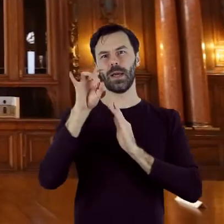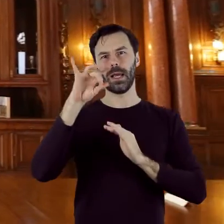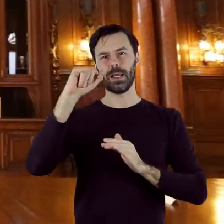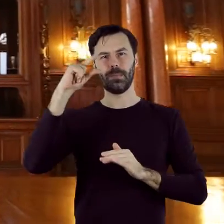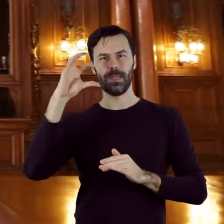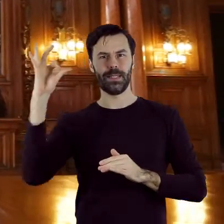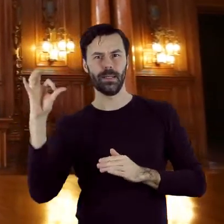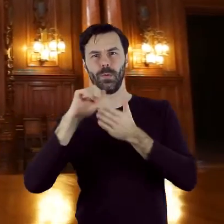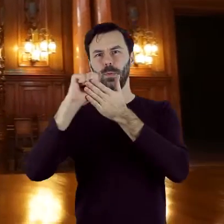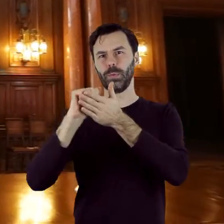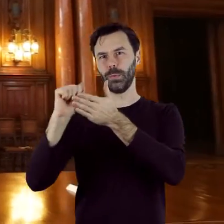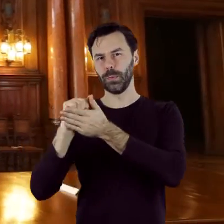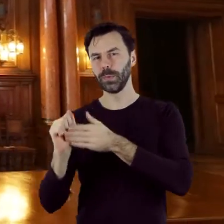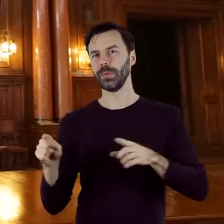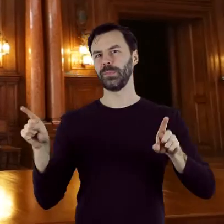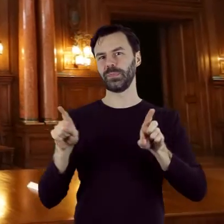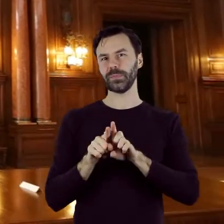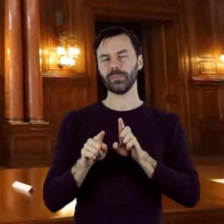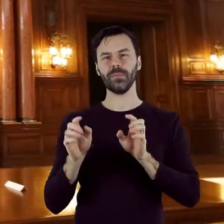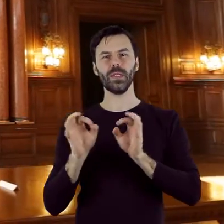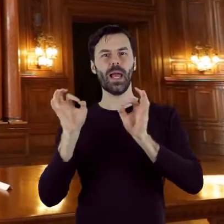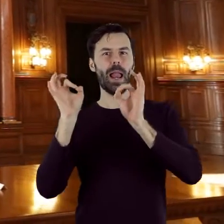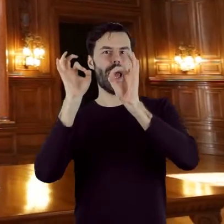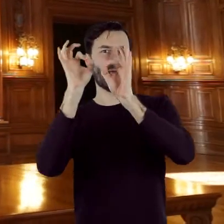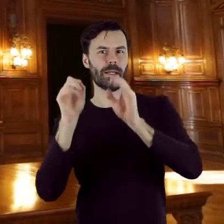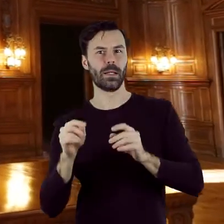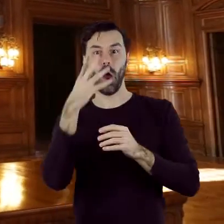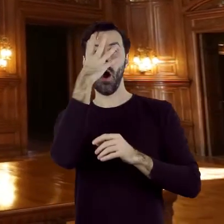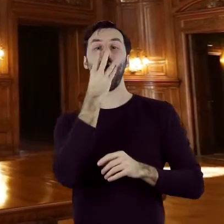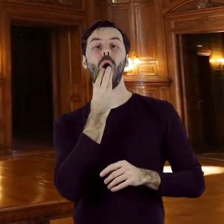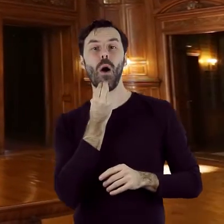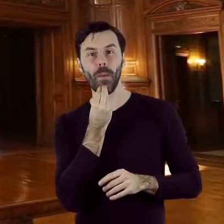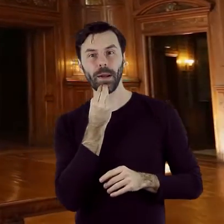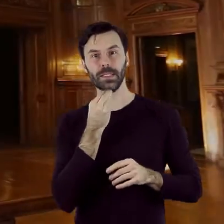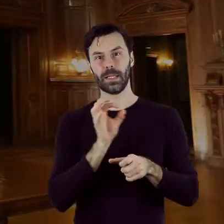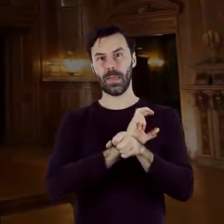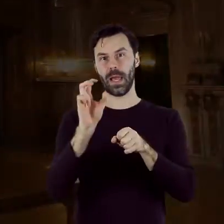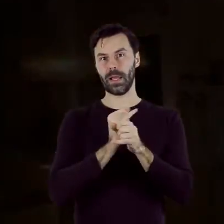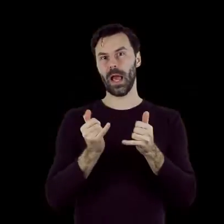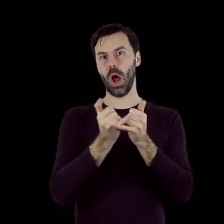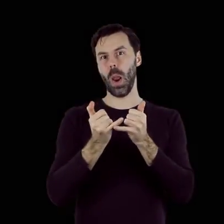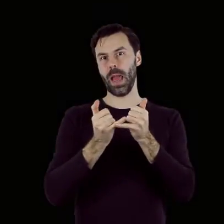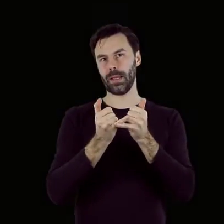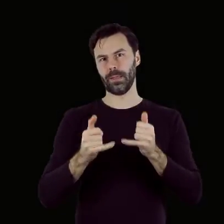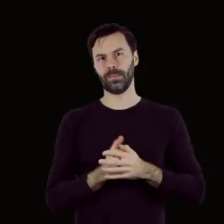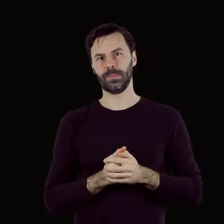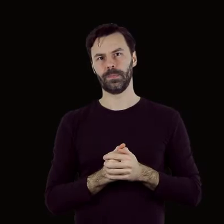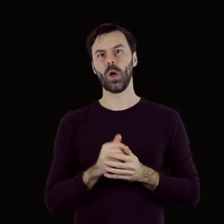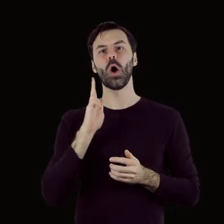gipsu, eleganckie sztukaterie oraz obrazy wykonane techniką olejną na płótnie. Zostały namalowane na